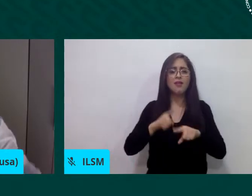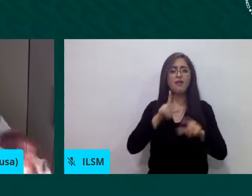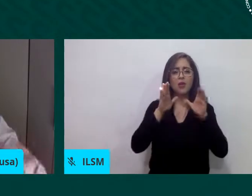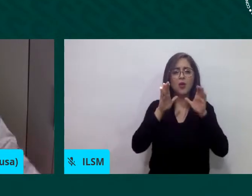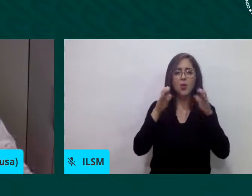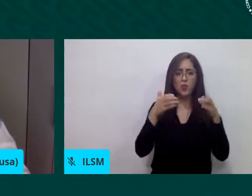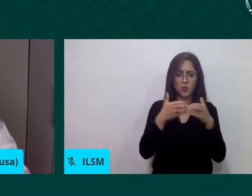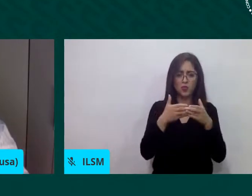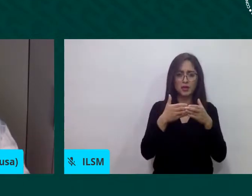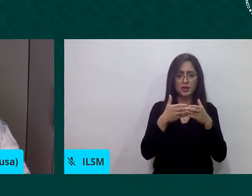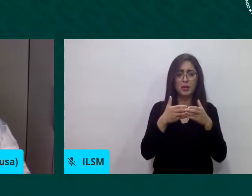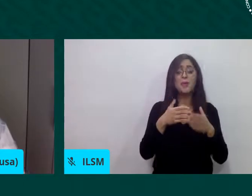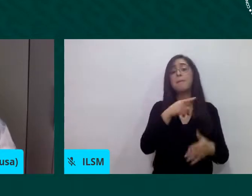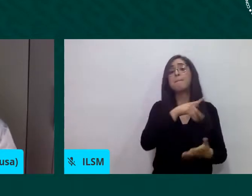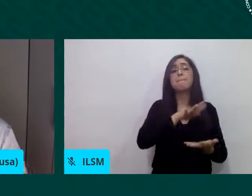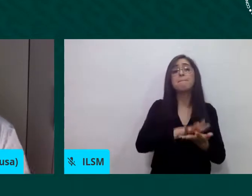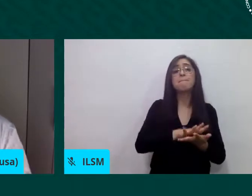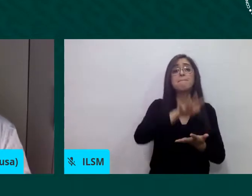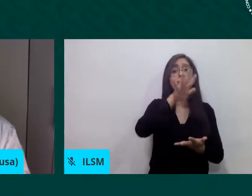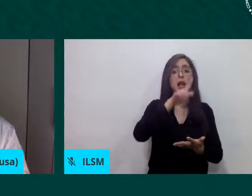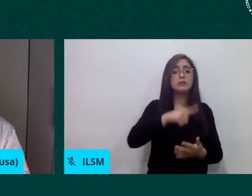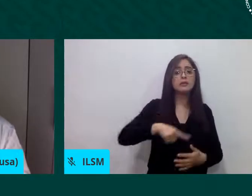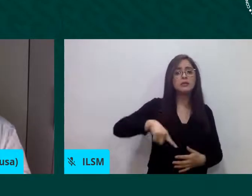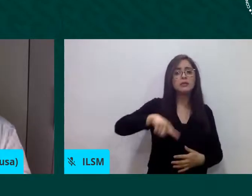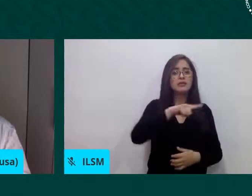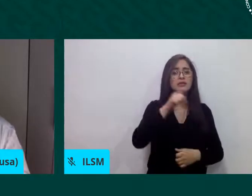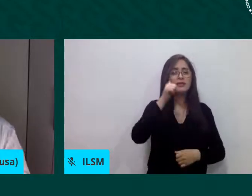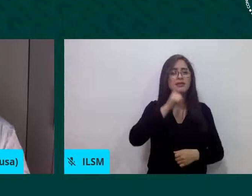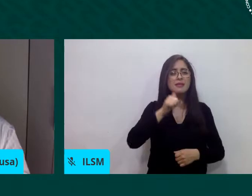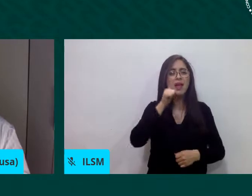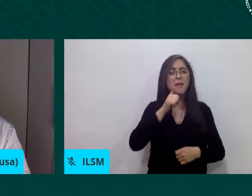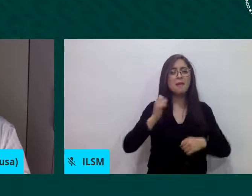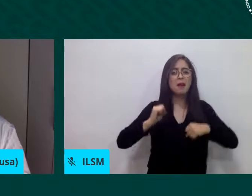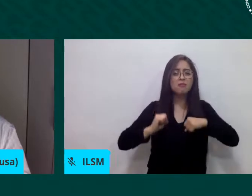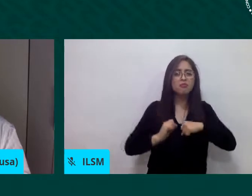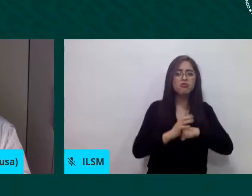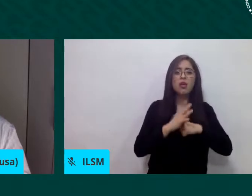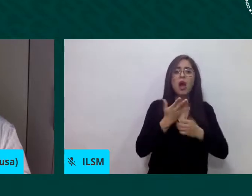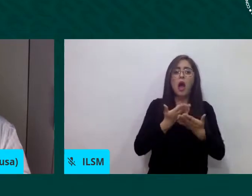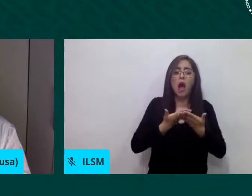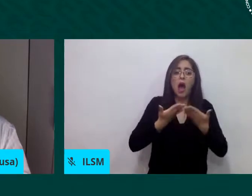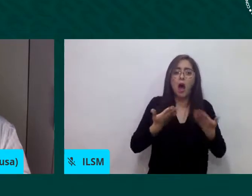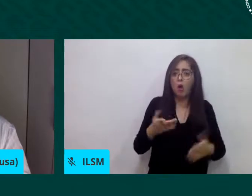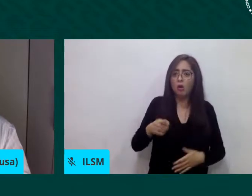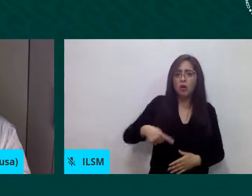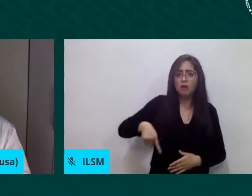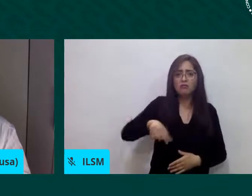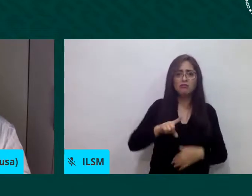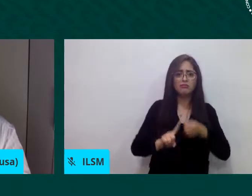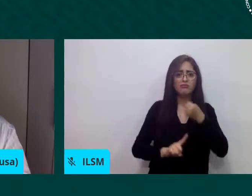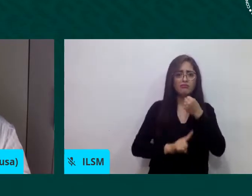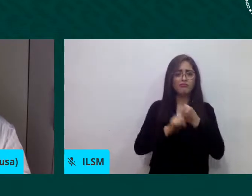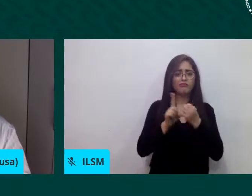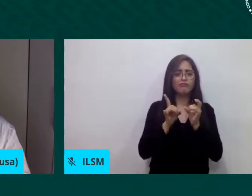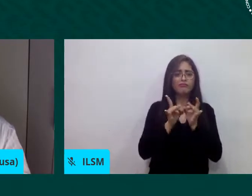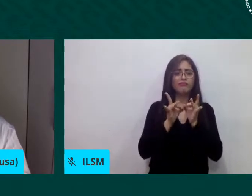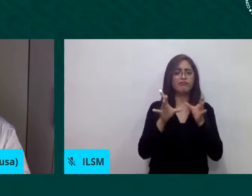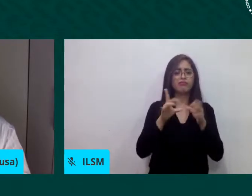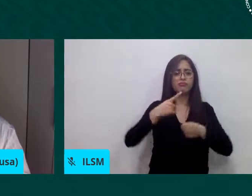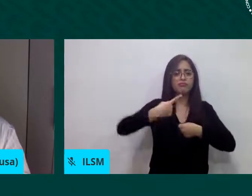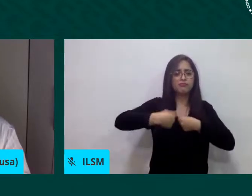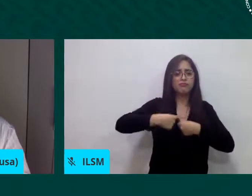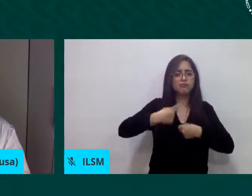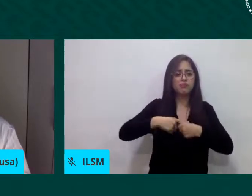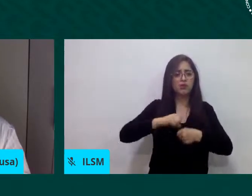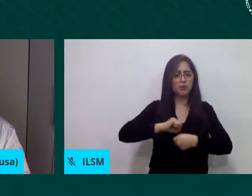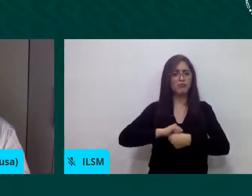los efectos de la pandemia mundial COVID-19, pero que no pierda nunca de vista